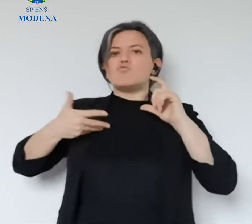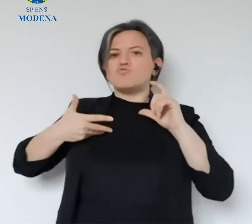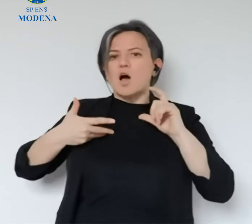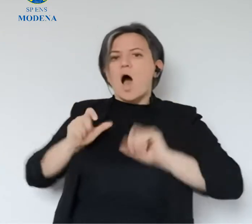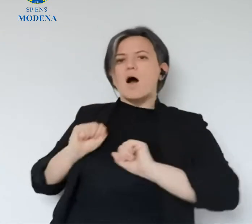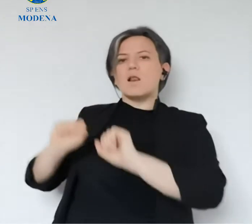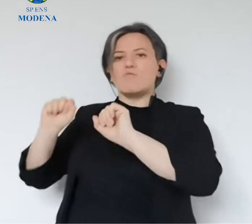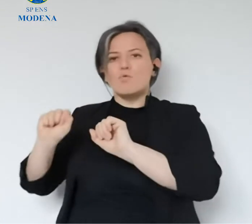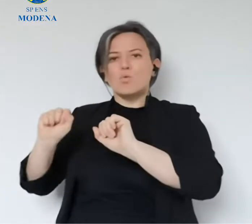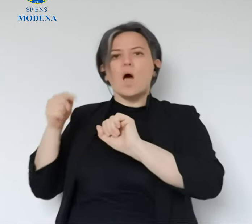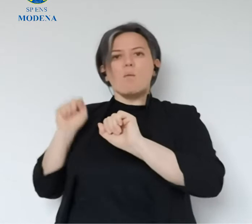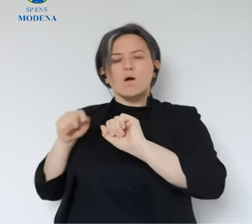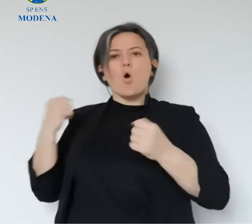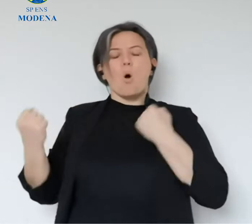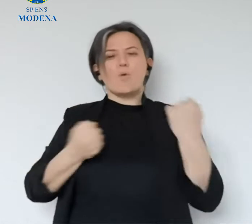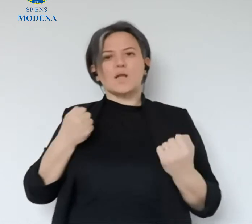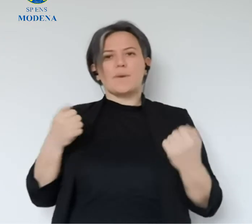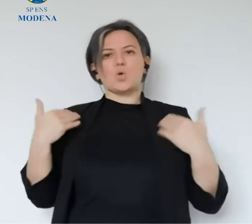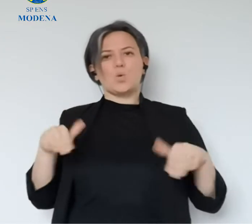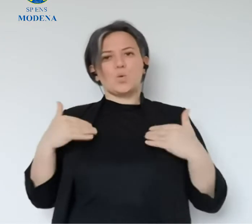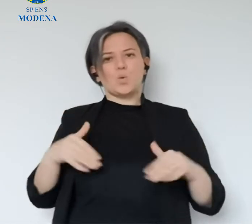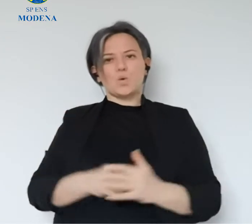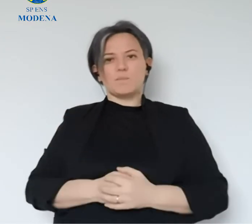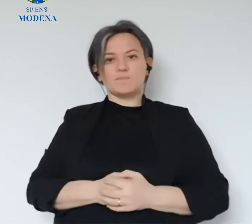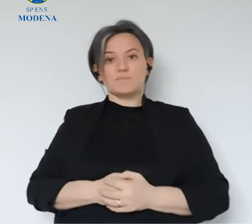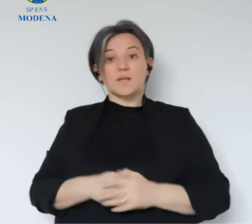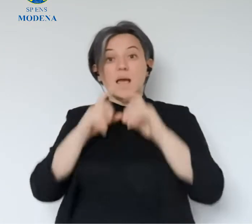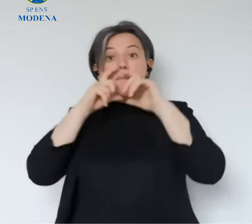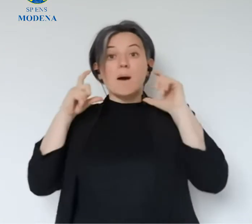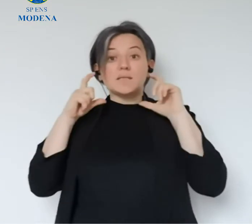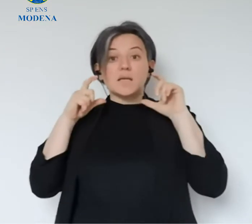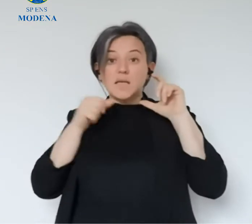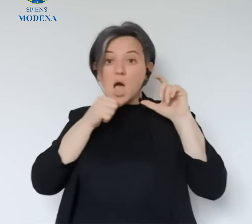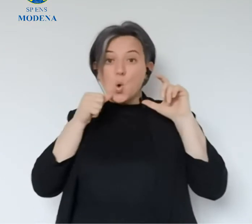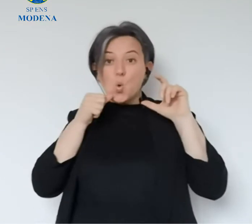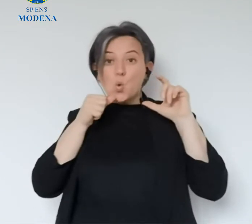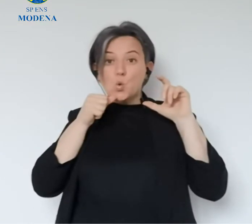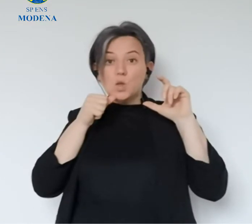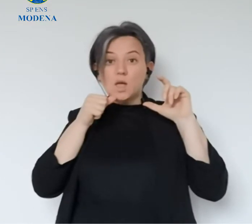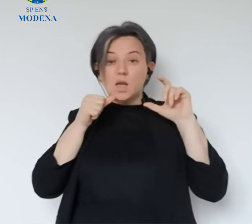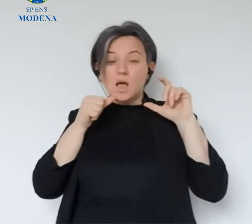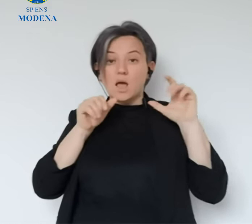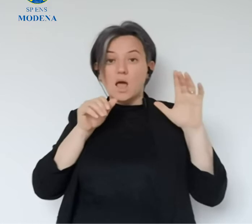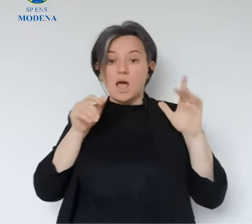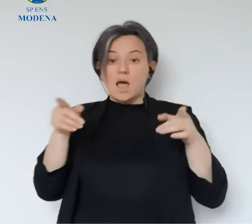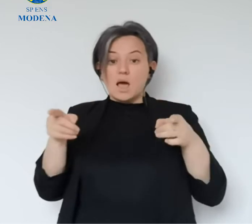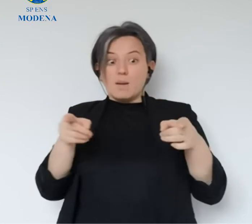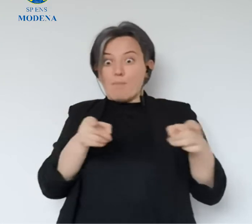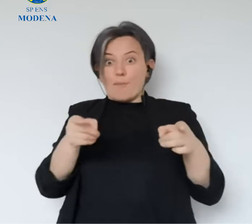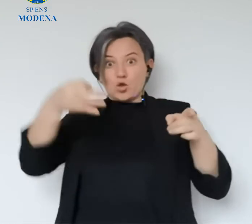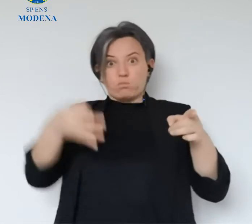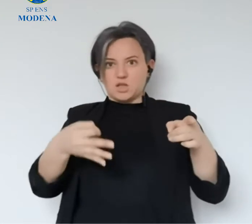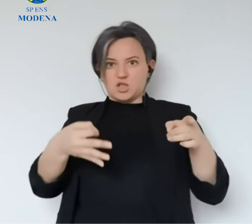cittadini hanno compreso di rifiutare la mascherina da dove già ce l'hanno, perché quella mascherina vuole essere un piccolo